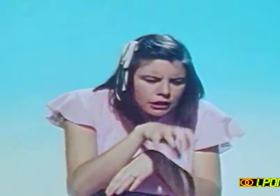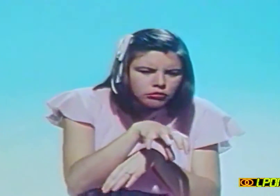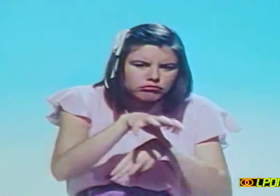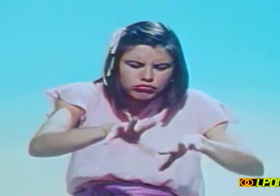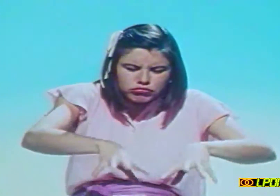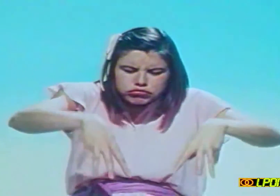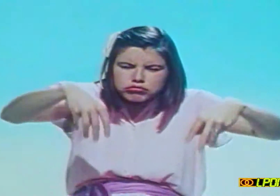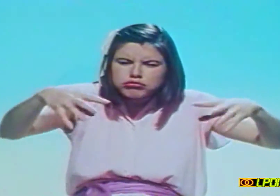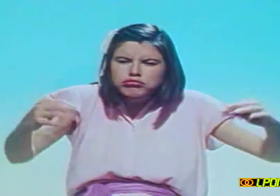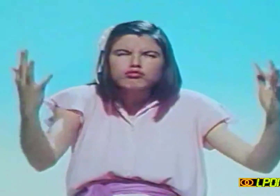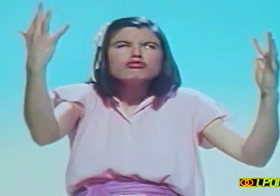coin bien tranquille.